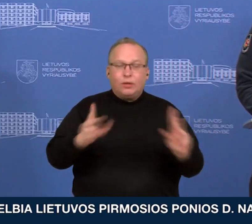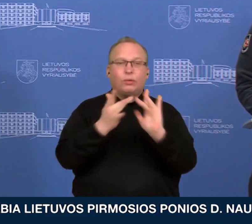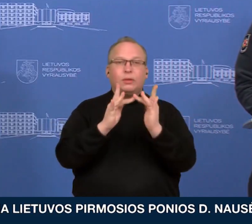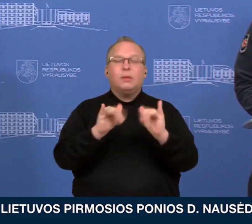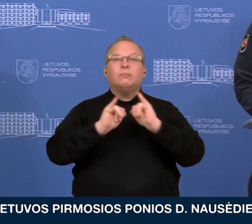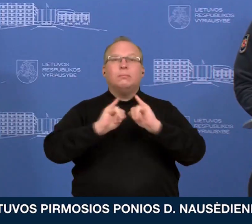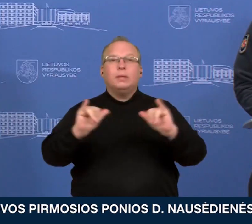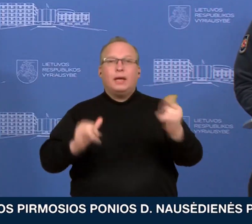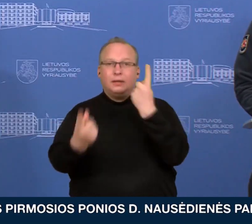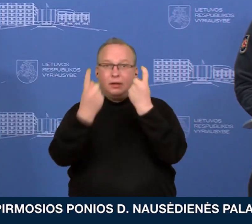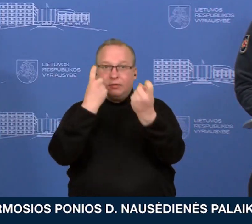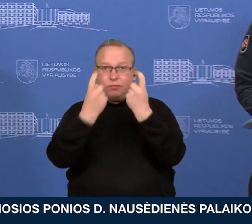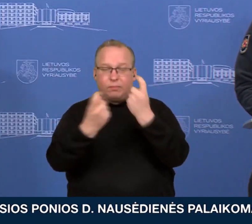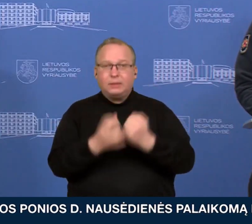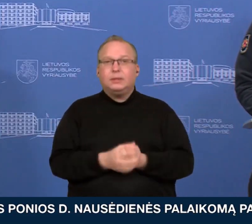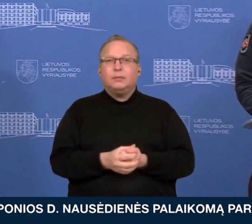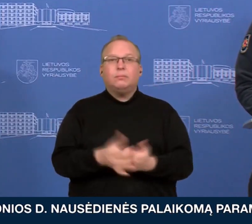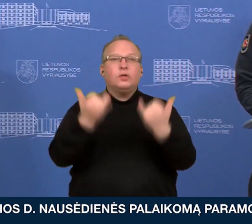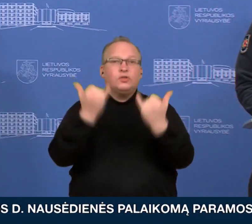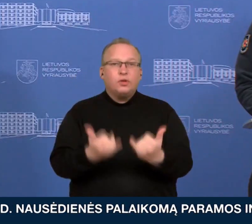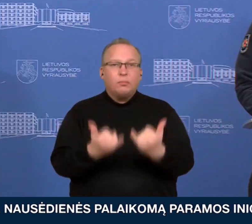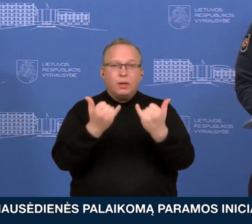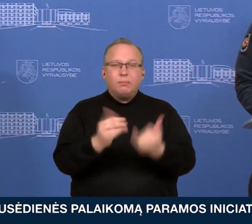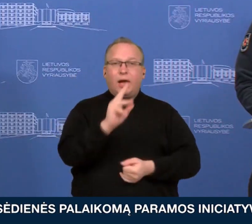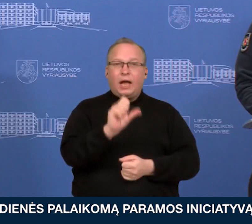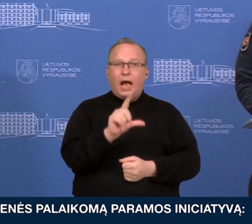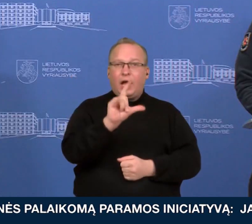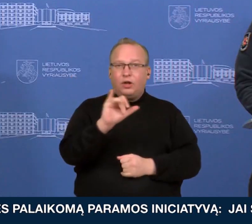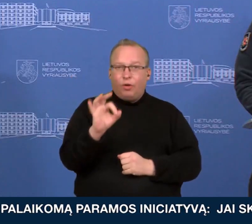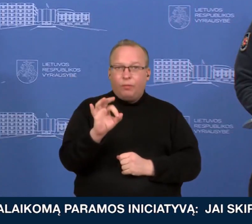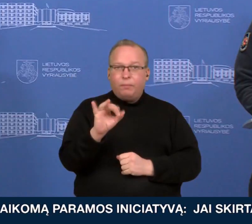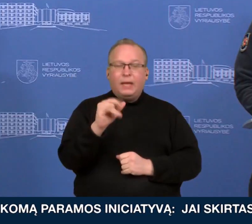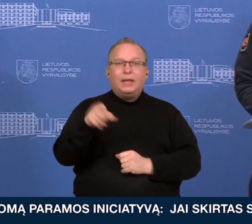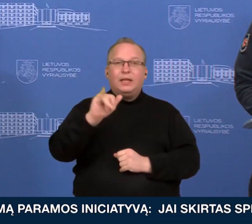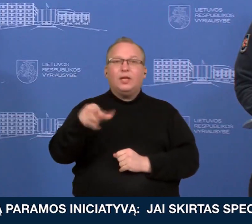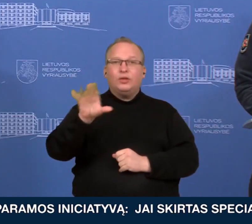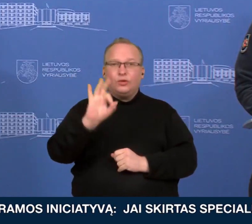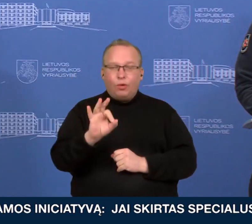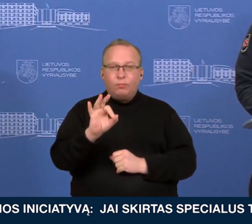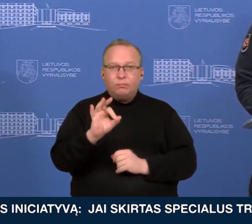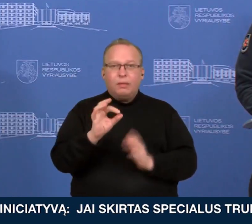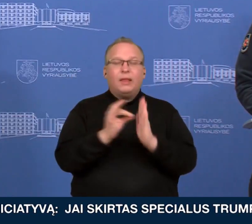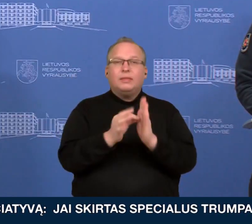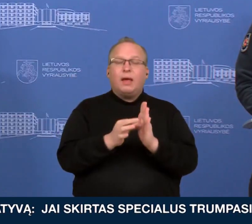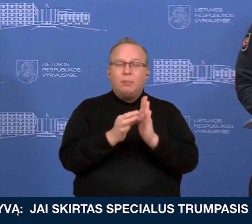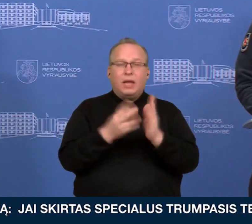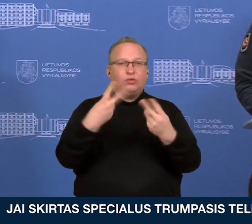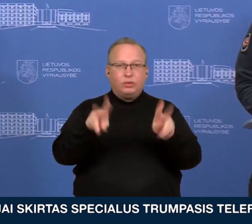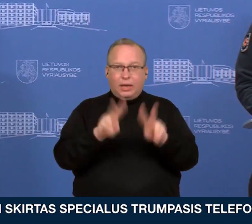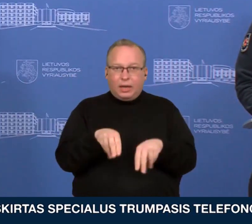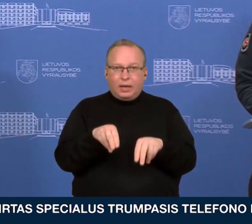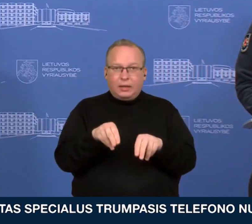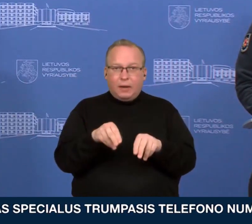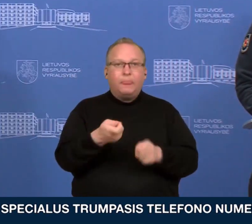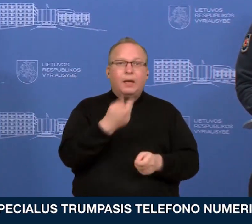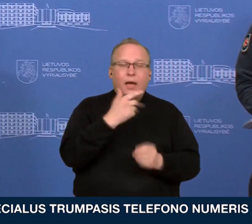platinus informaciją, kad šiuo atveju kaliojo dido tablečių gerti nereikia. Nereikia ieškoti, pirkti dujokaukių,